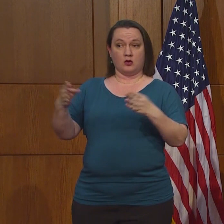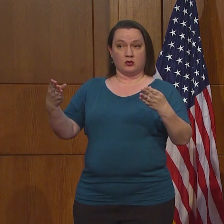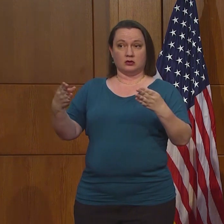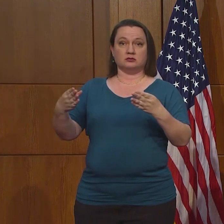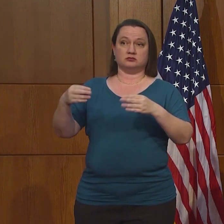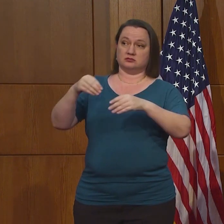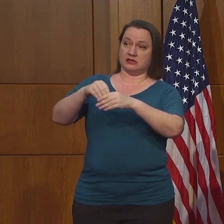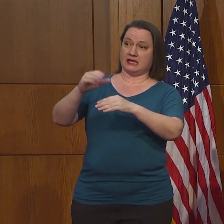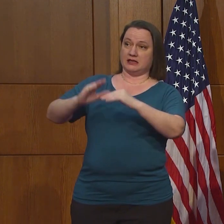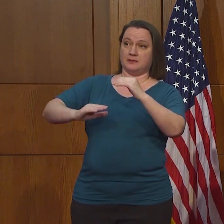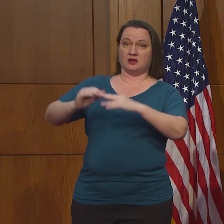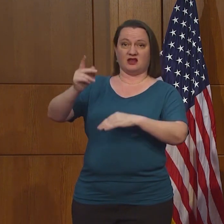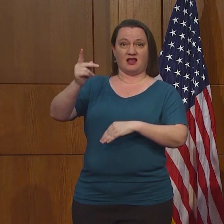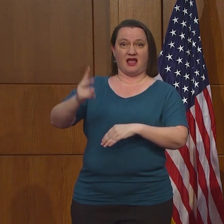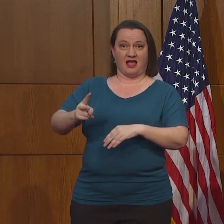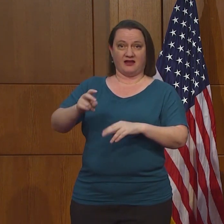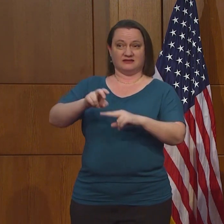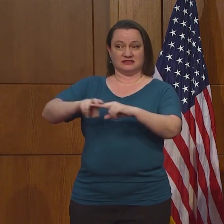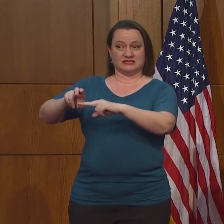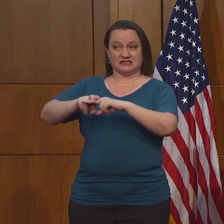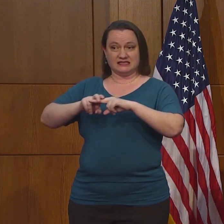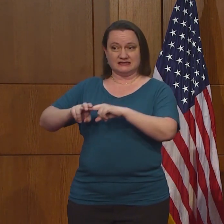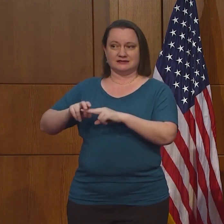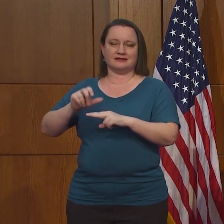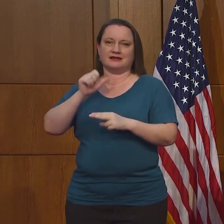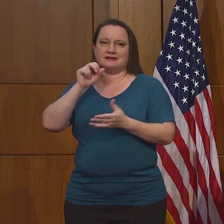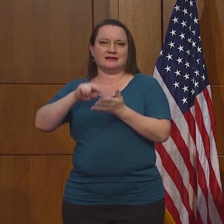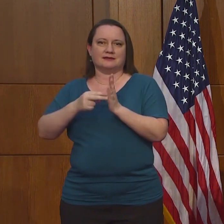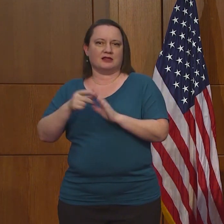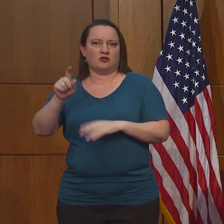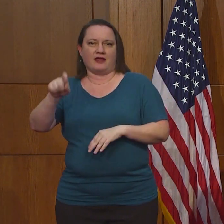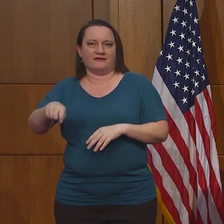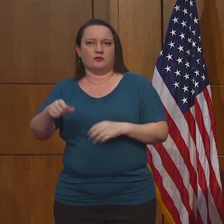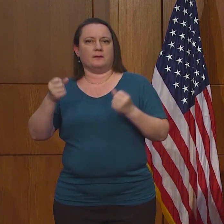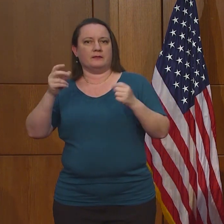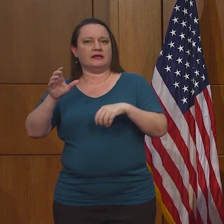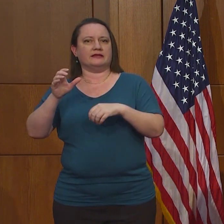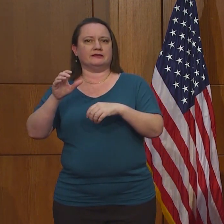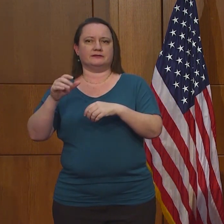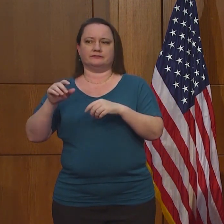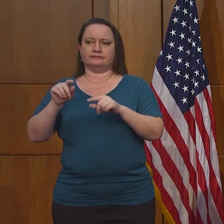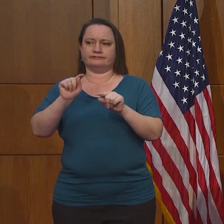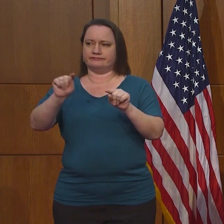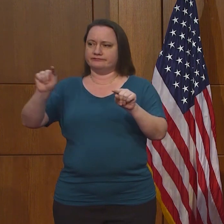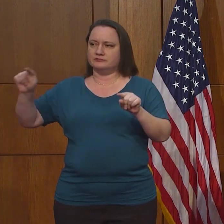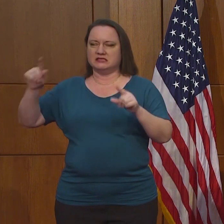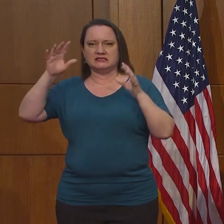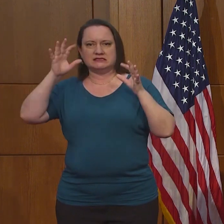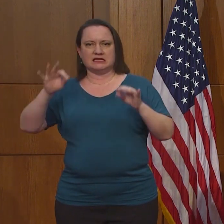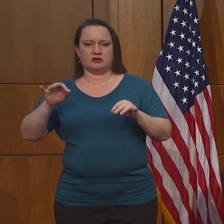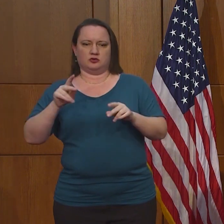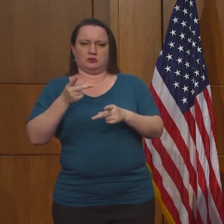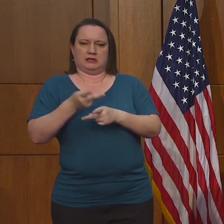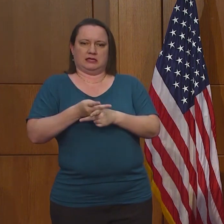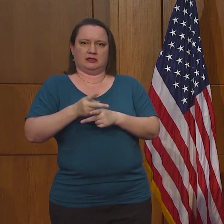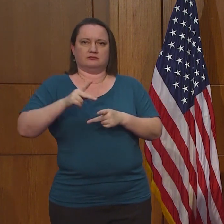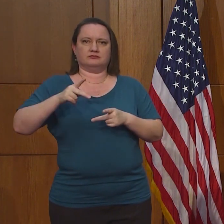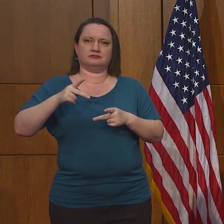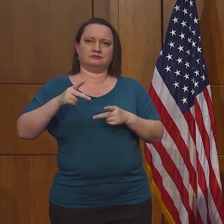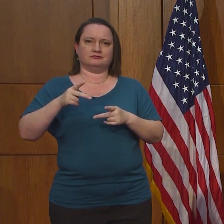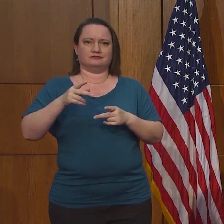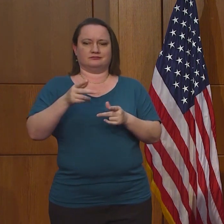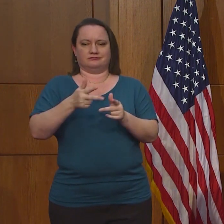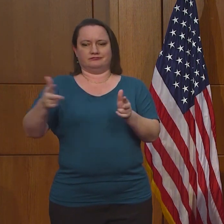quiero decirles que no porque les hemos dicho que pueden abrir con 50%, quiere decir que tienen que hacerlo. Cada